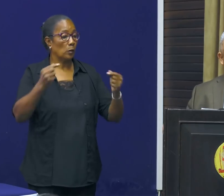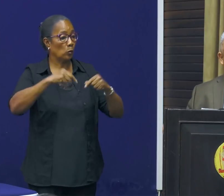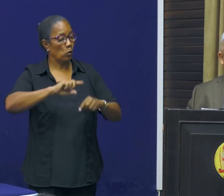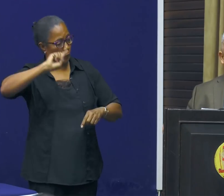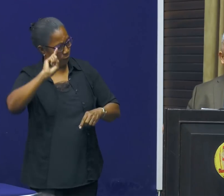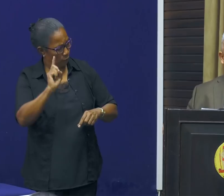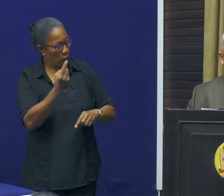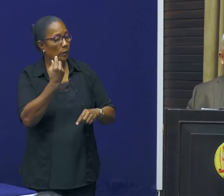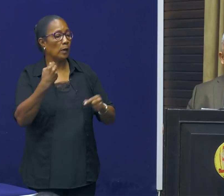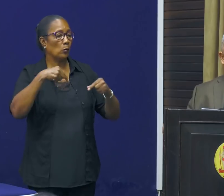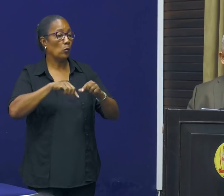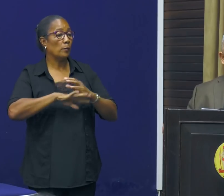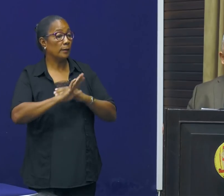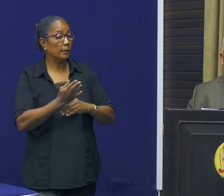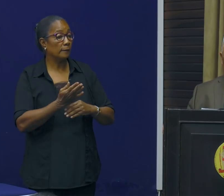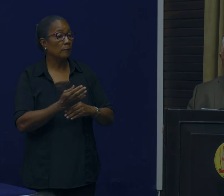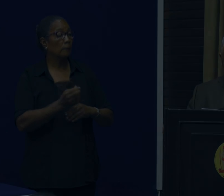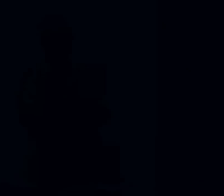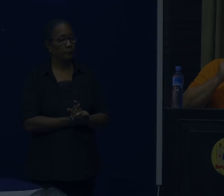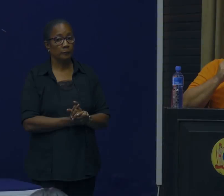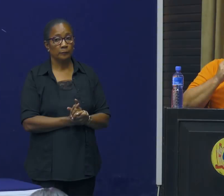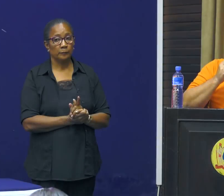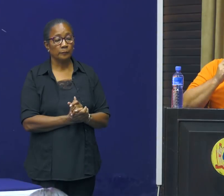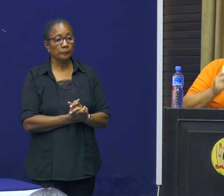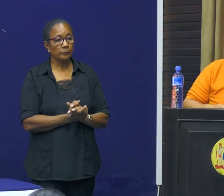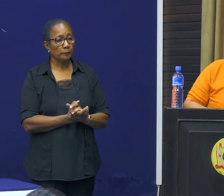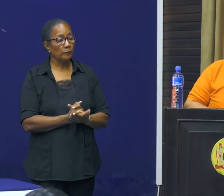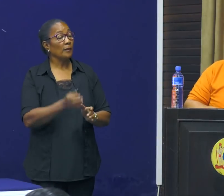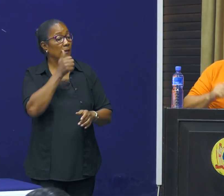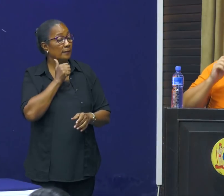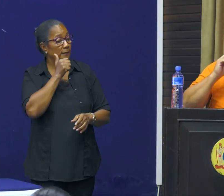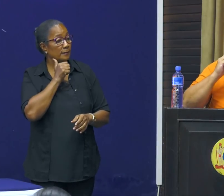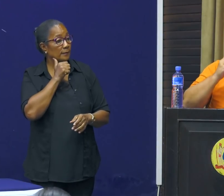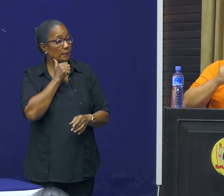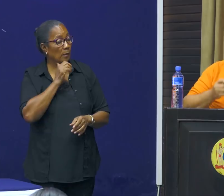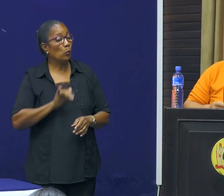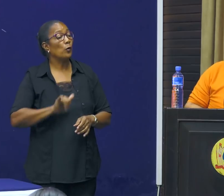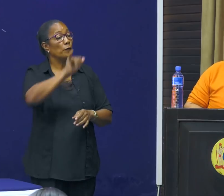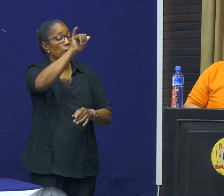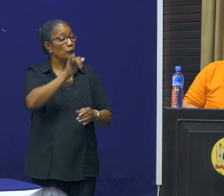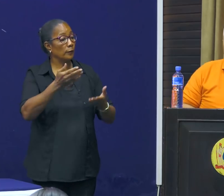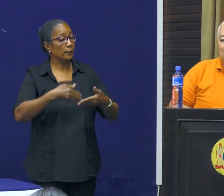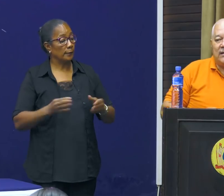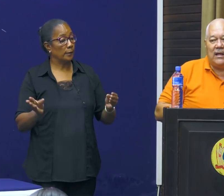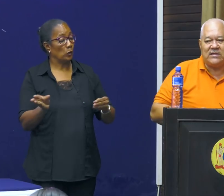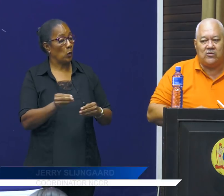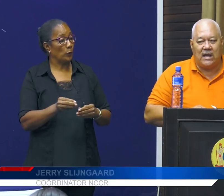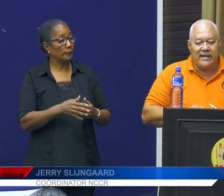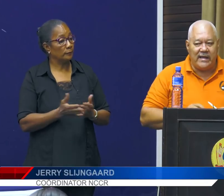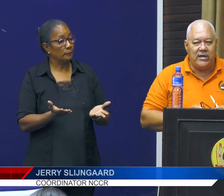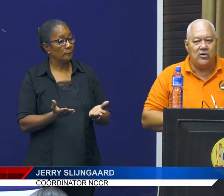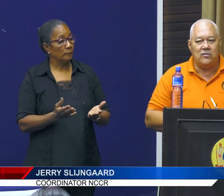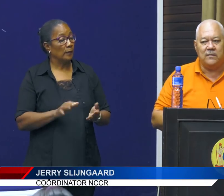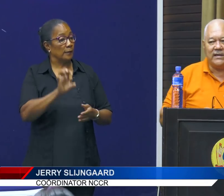meeste spoed ter beschikking zijn van Suriname. Gisteren hebben we een vlucht gehad uit, laat me het